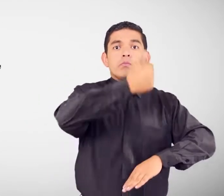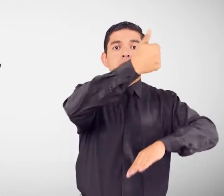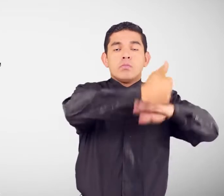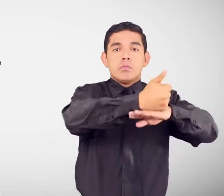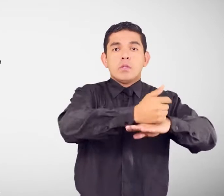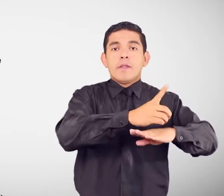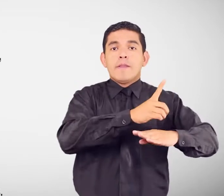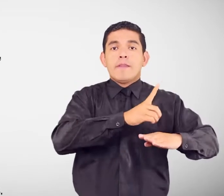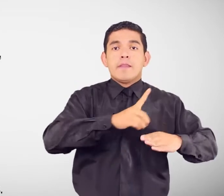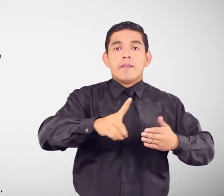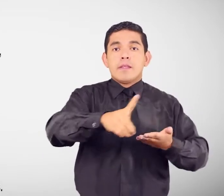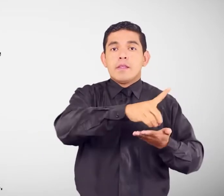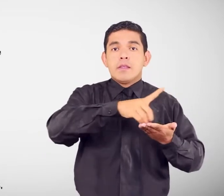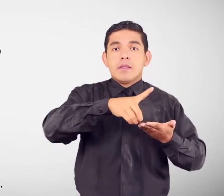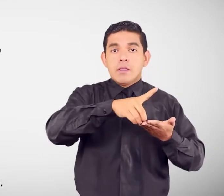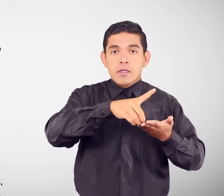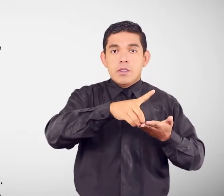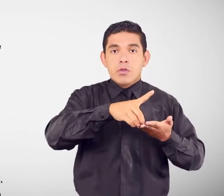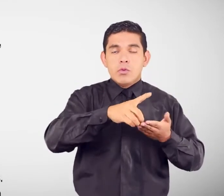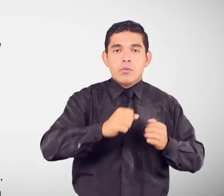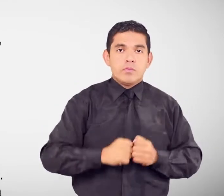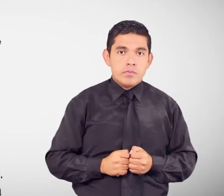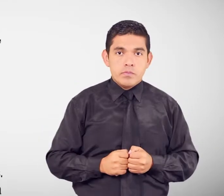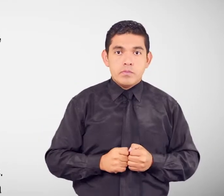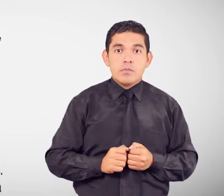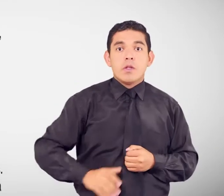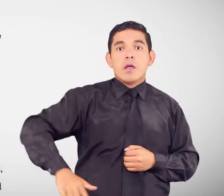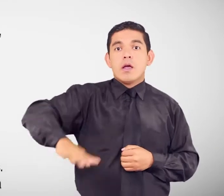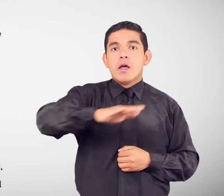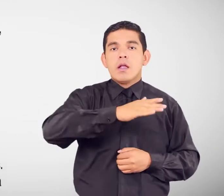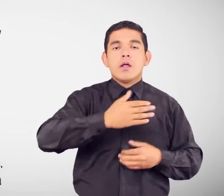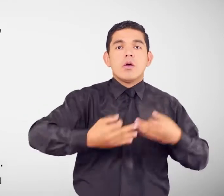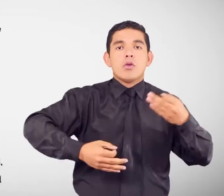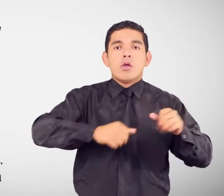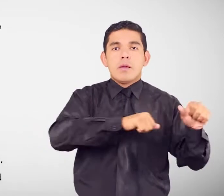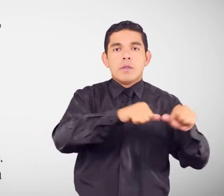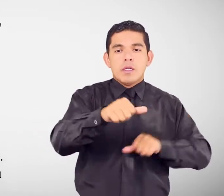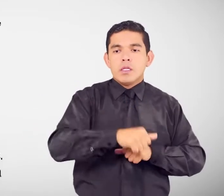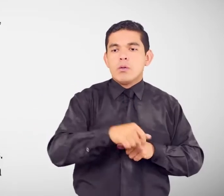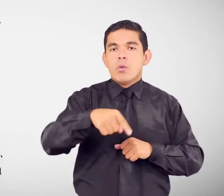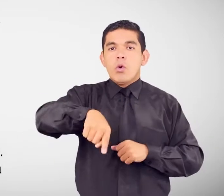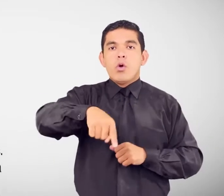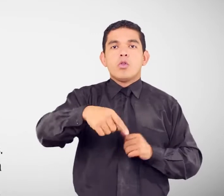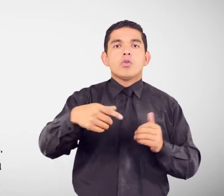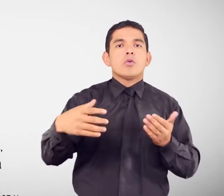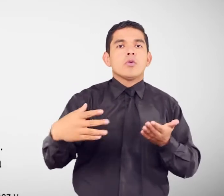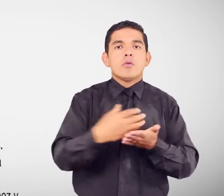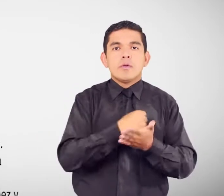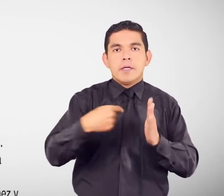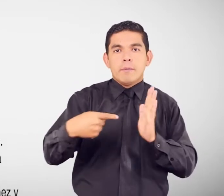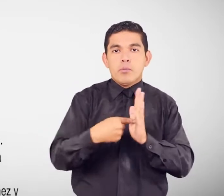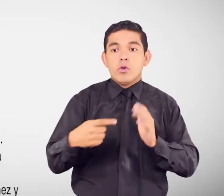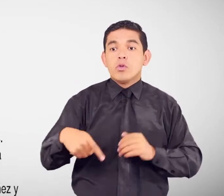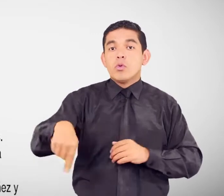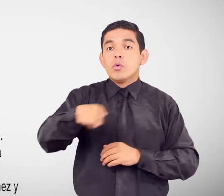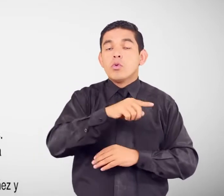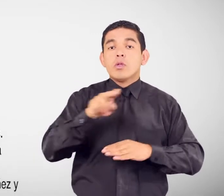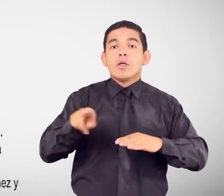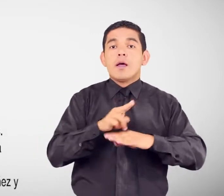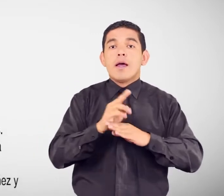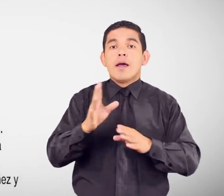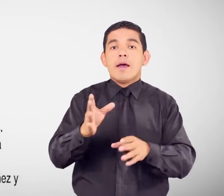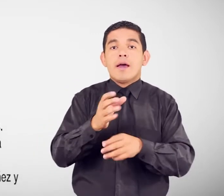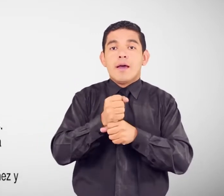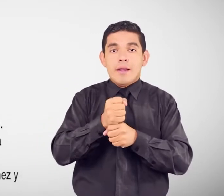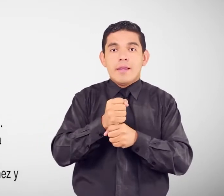contencioso administrativo Tribunal distrital de lo contencioso tributario Unidad judicial de garantías penales